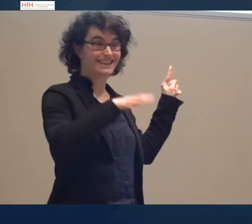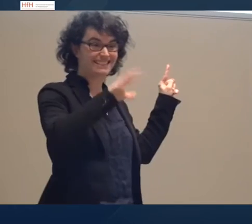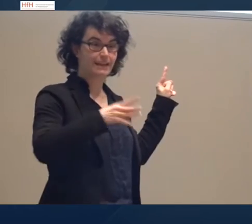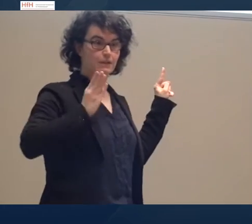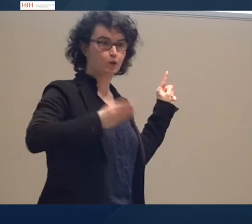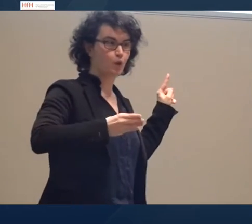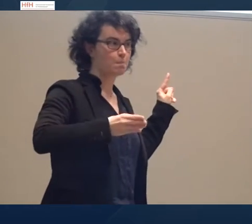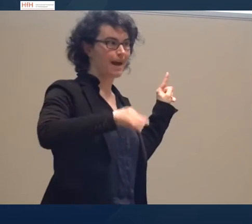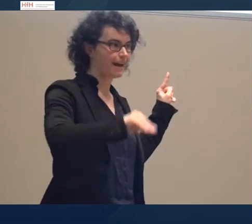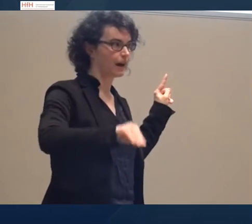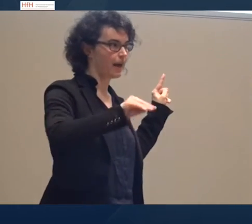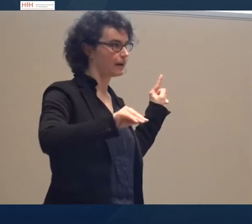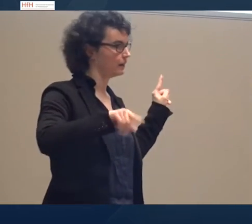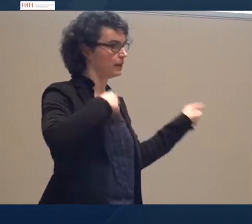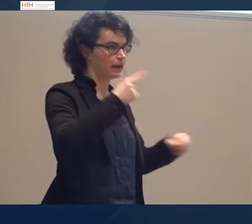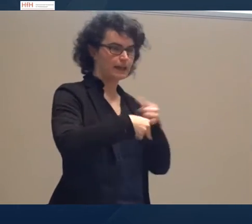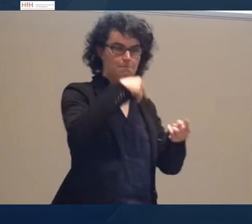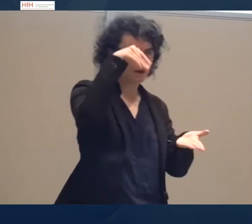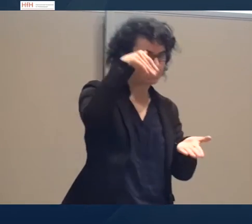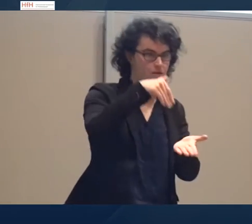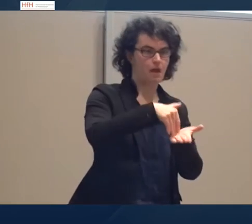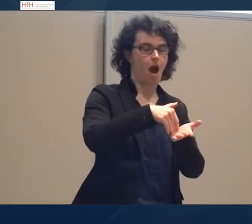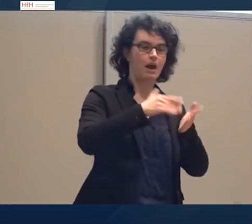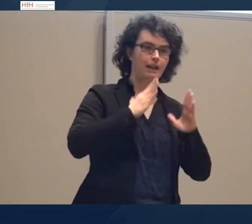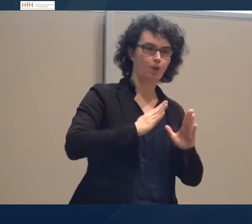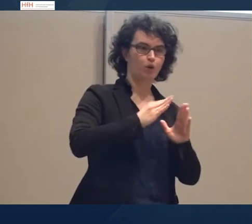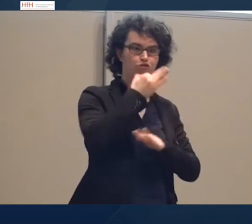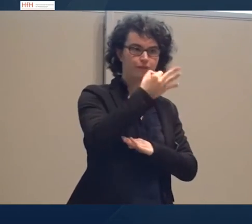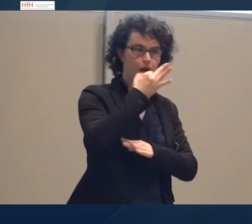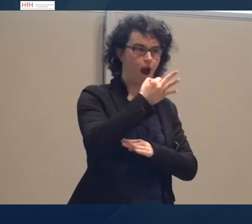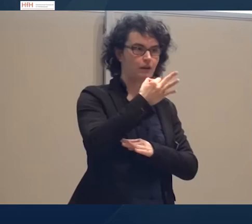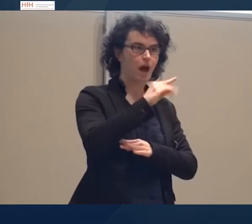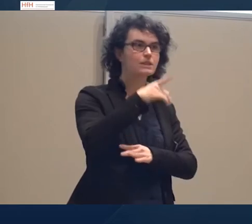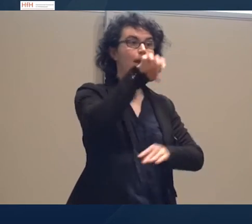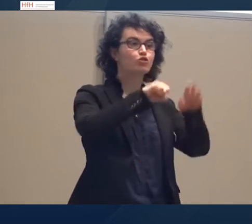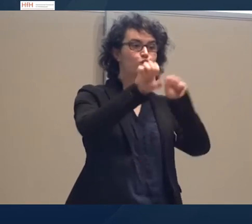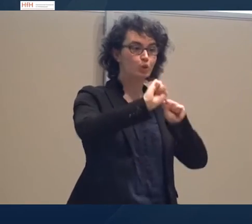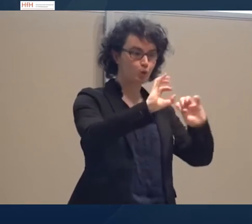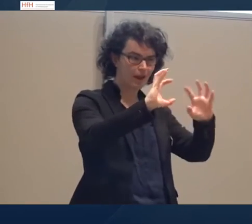erklären, rhetorische Fragen als Gliederungselement. Wo ist die Schule?